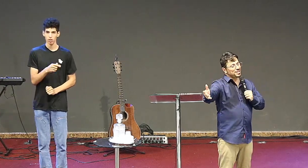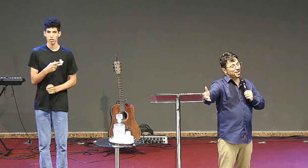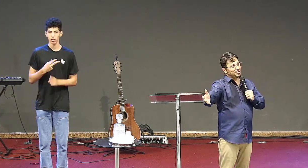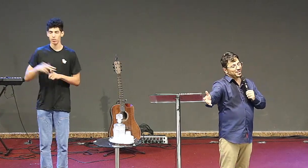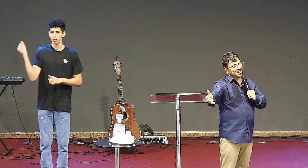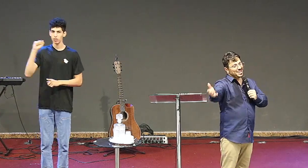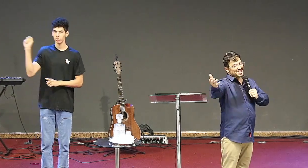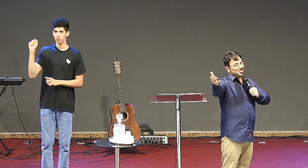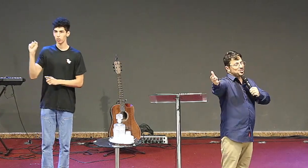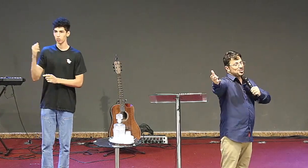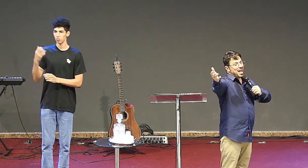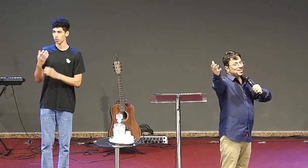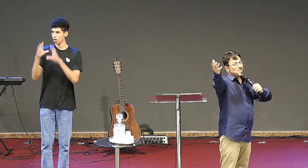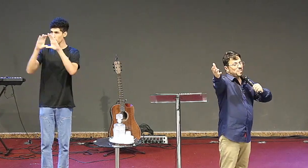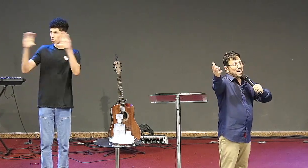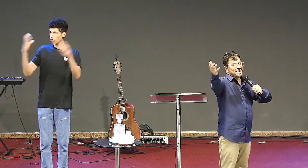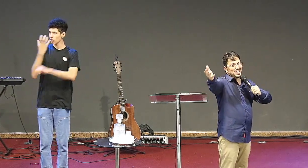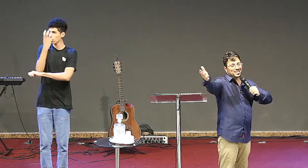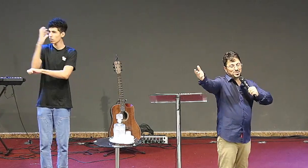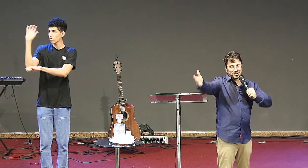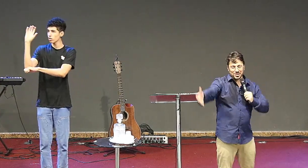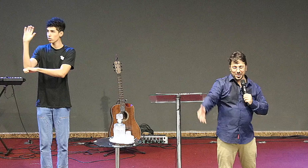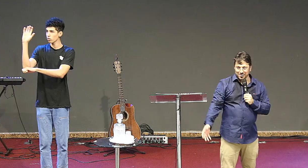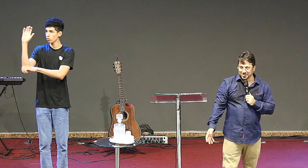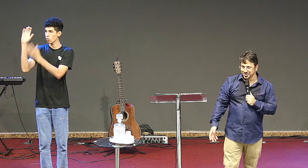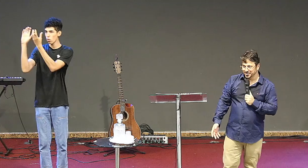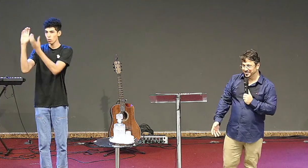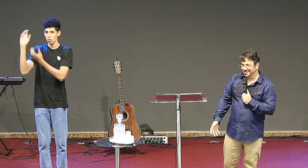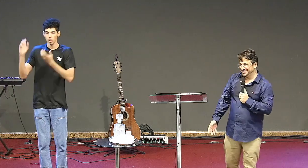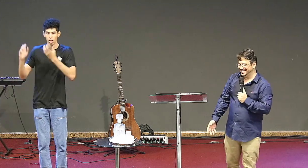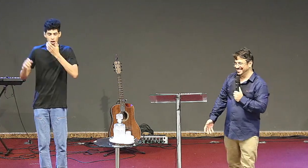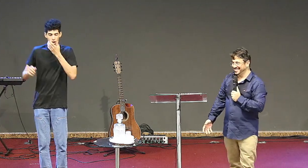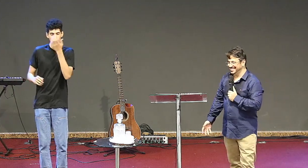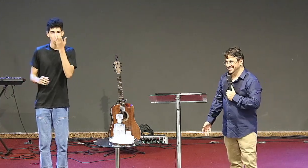árvore da vida que está no paraíso de Deus